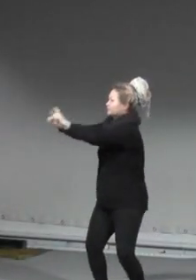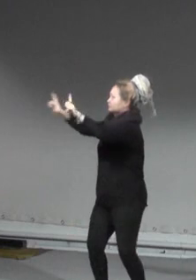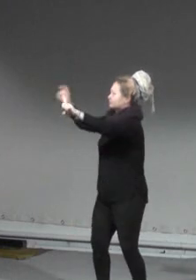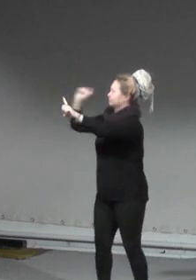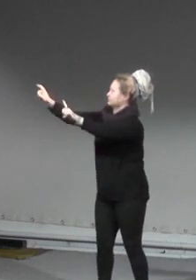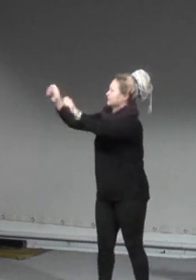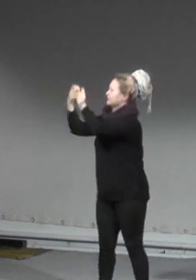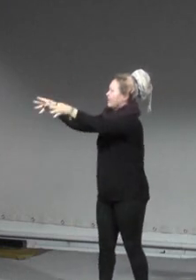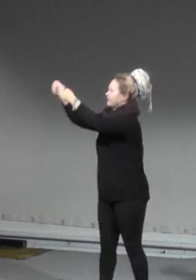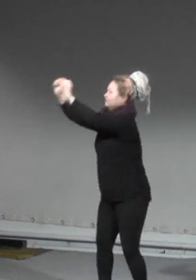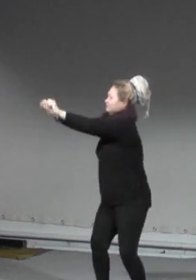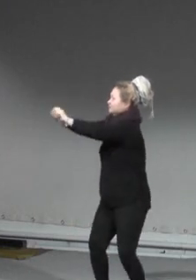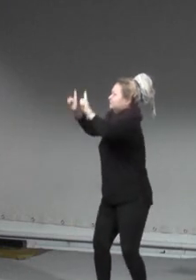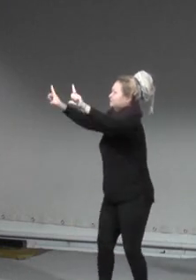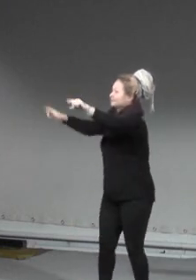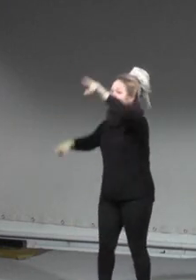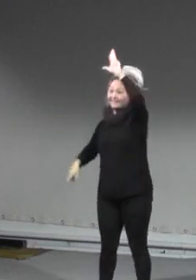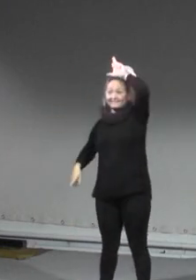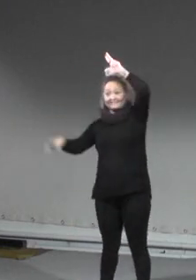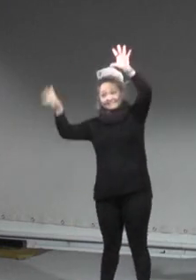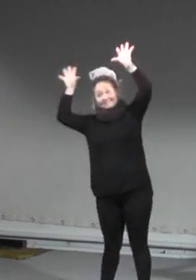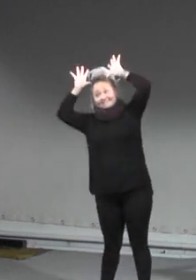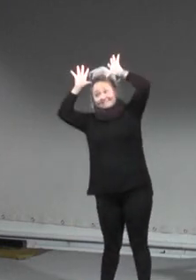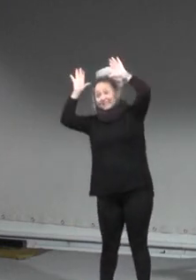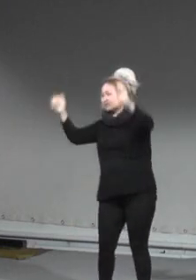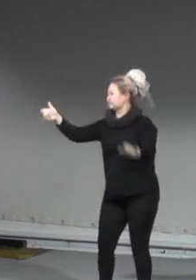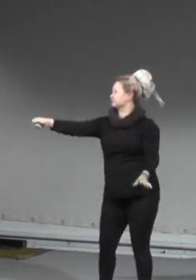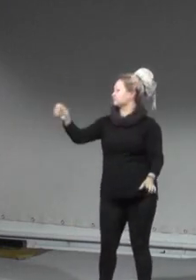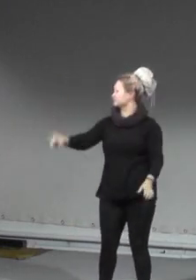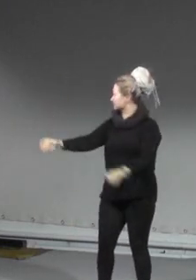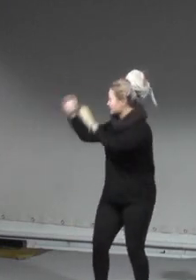Na gut, ich gebe dir die Fernbedienung und du schaust einfach Fernsehen.